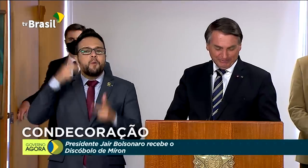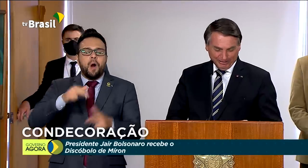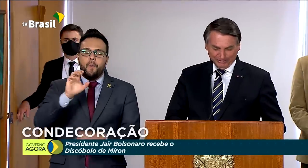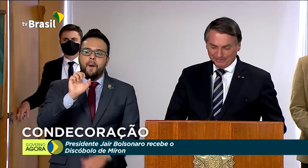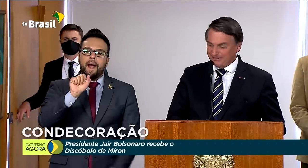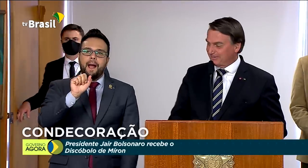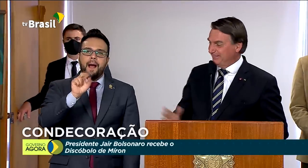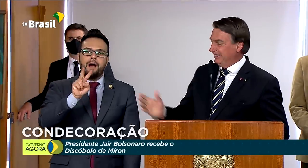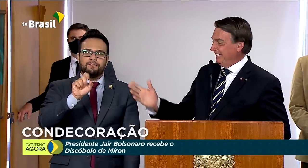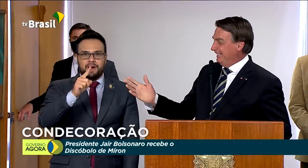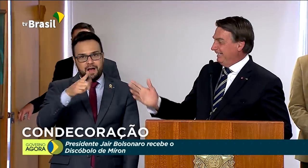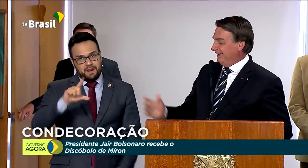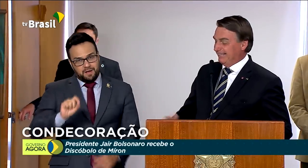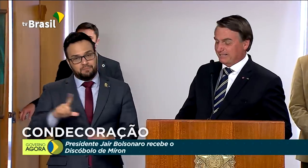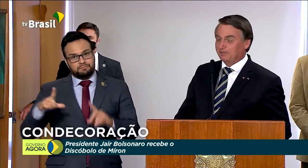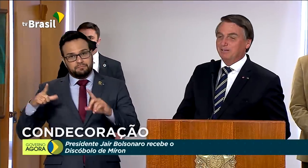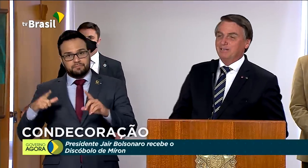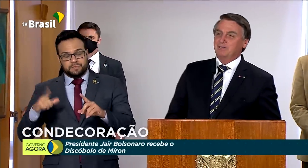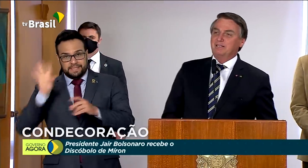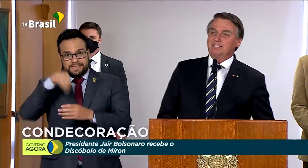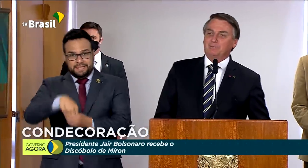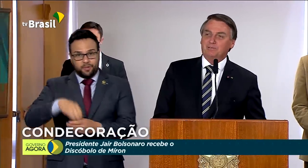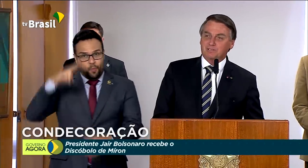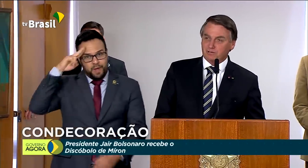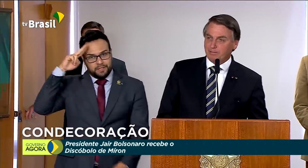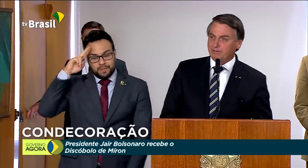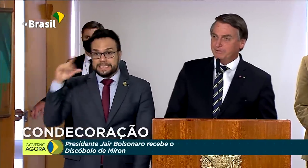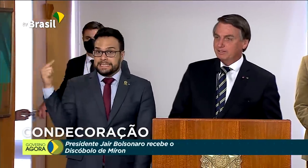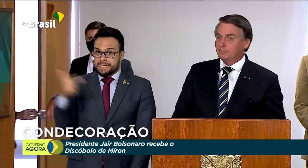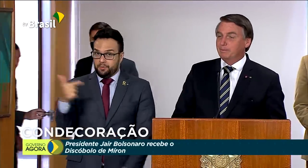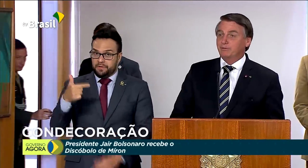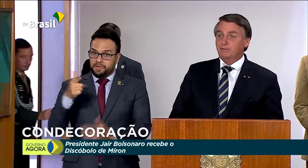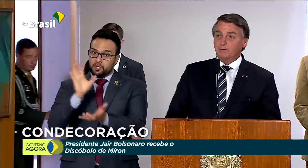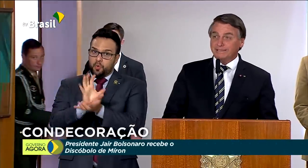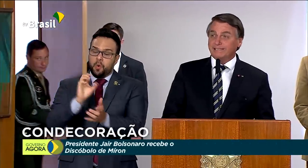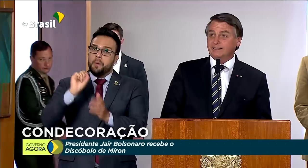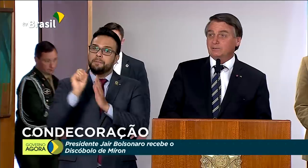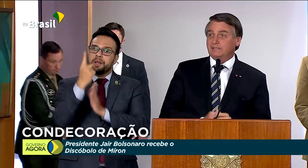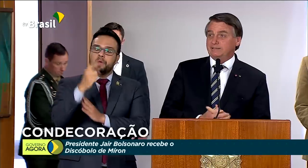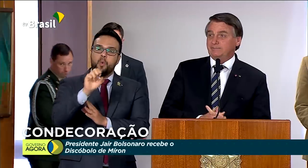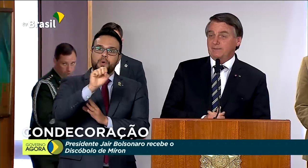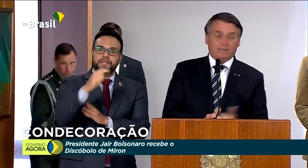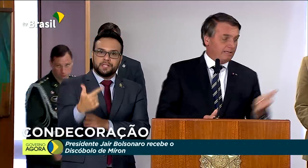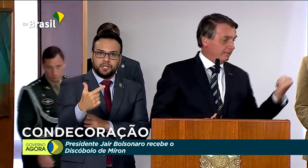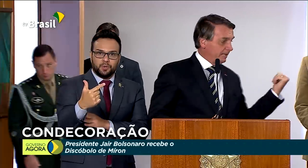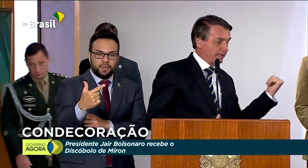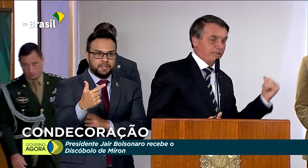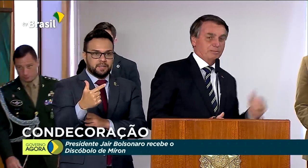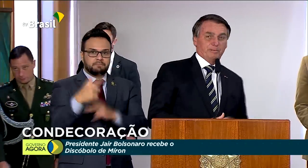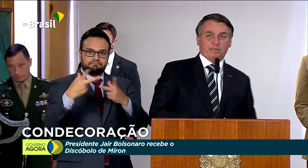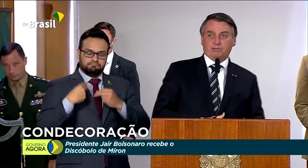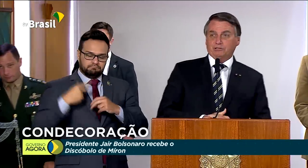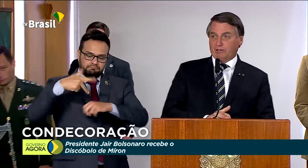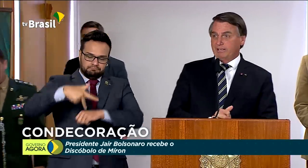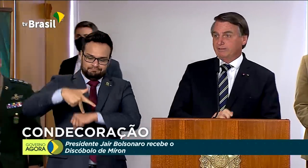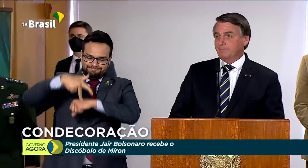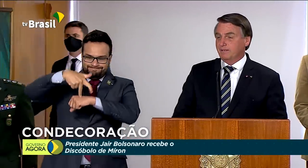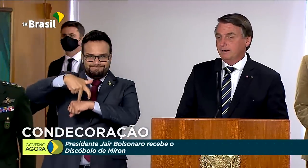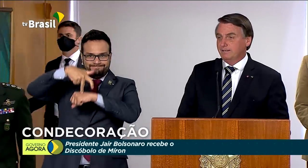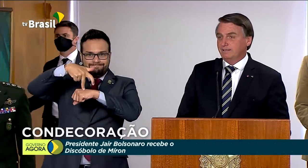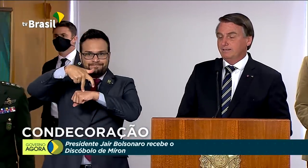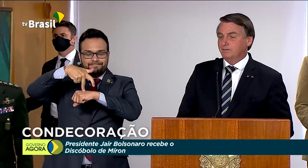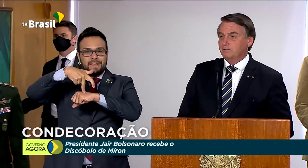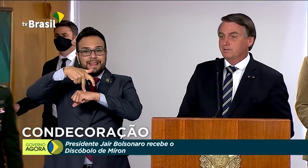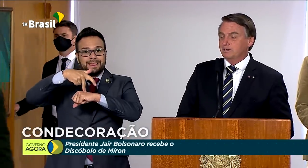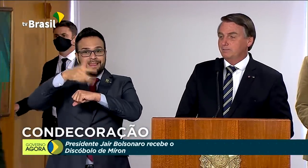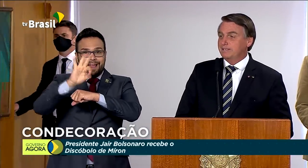dado ao preparo físico. É a segunda vez que eu recebo um descobre na minha vida, a primeira foi em 82, dez anos depois do Jean Heleno.